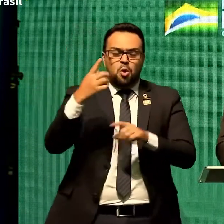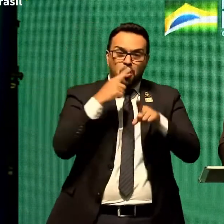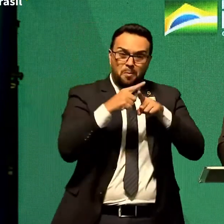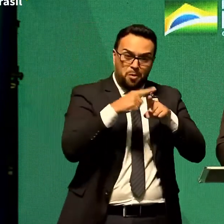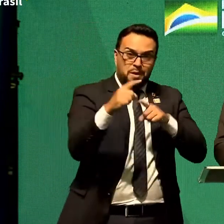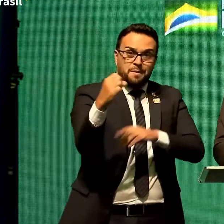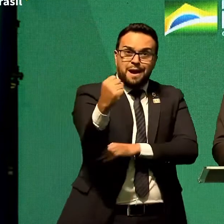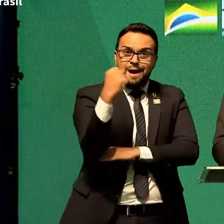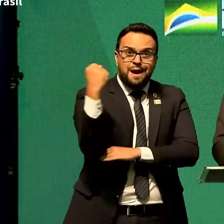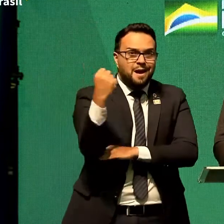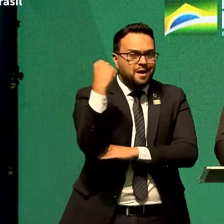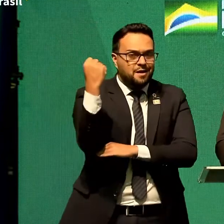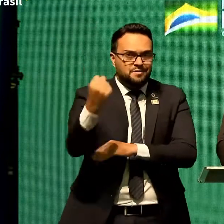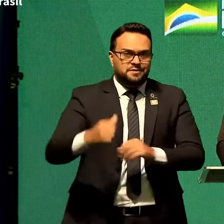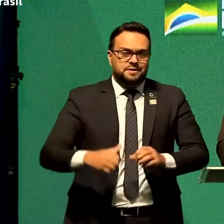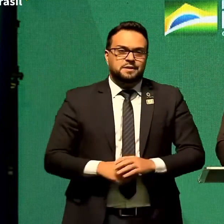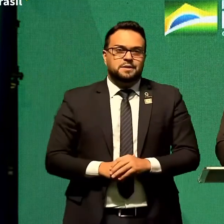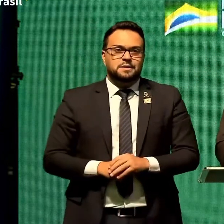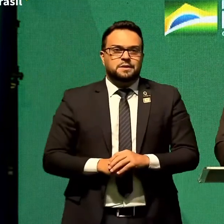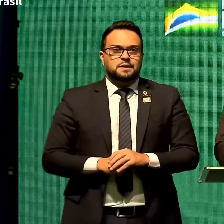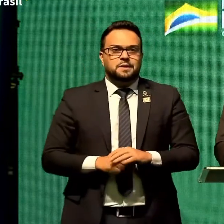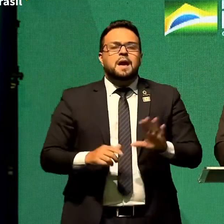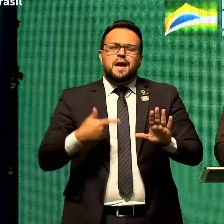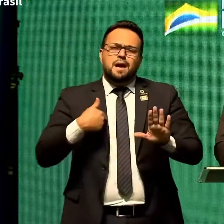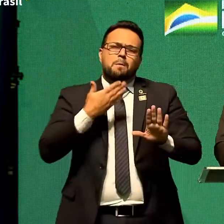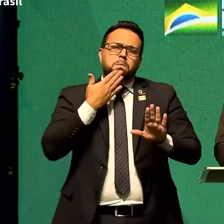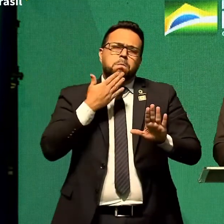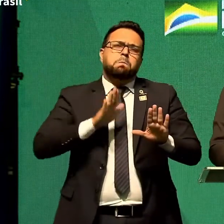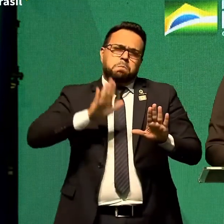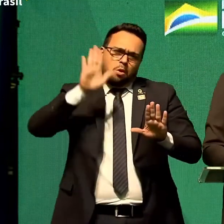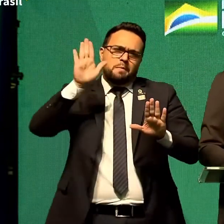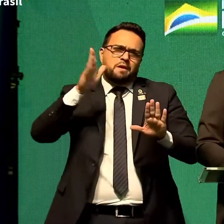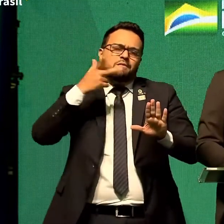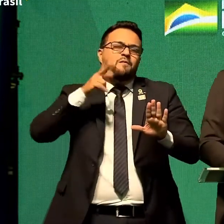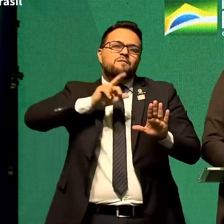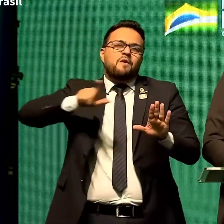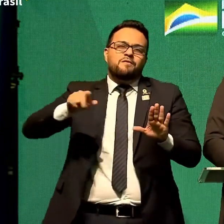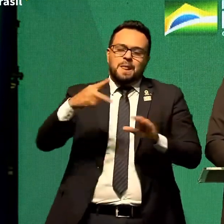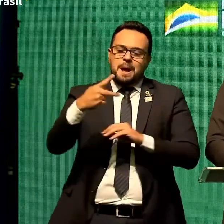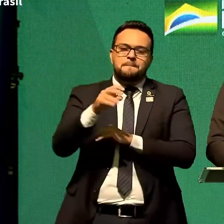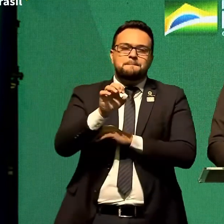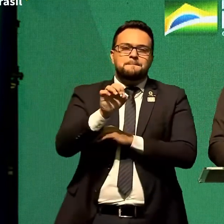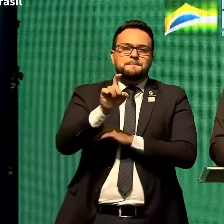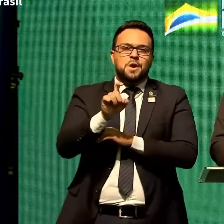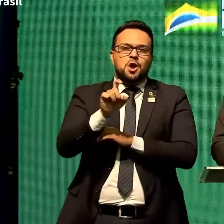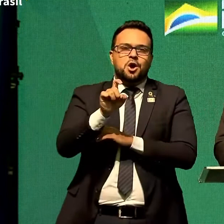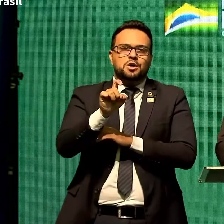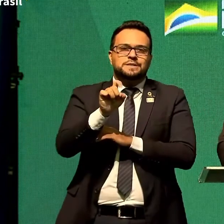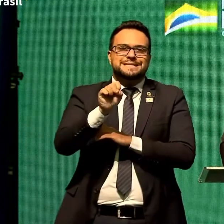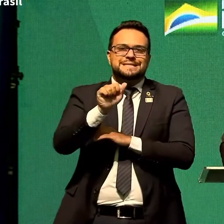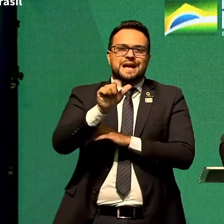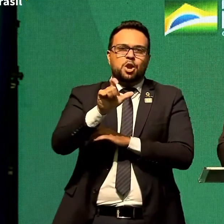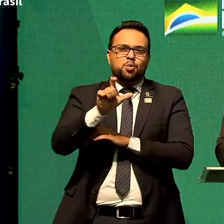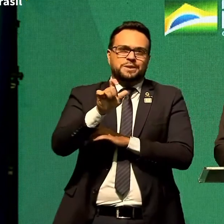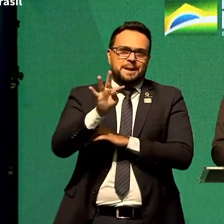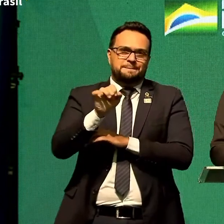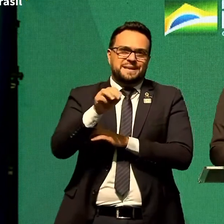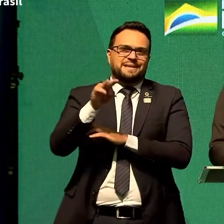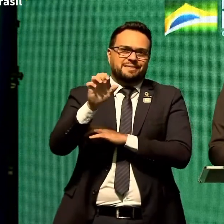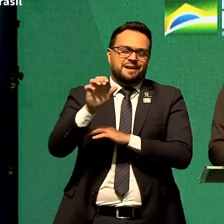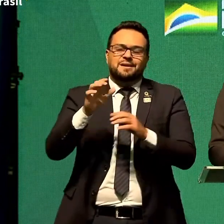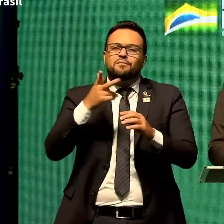temos. Eu prometo não falar em proxalutamida, porque se eu falar, já vai ser criminalizado a partir de agora.